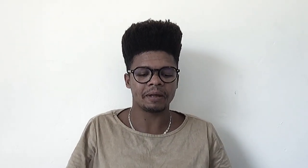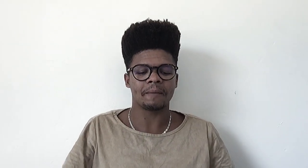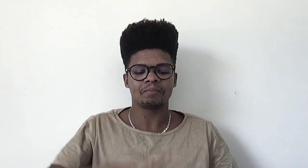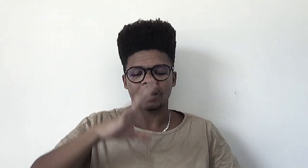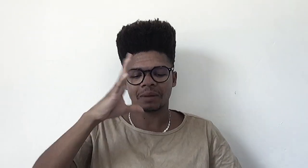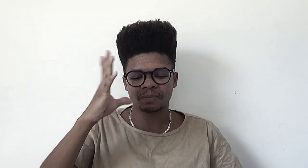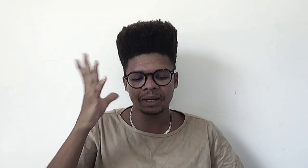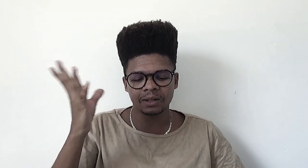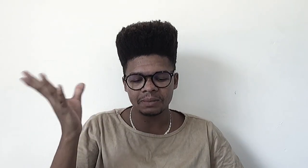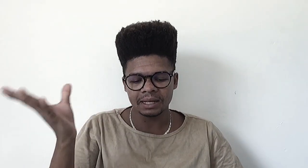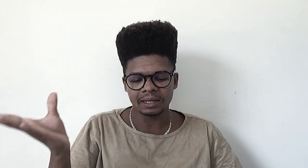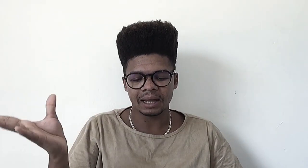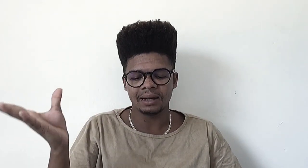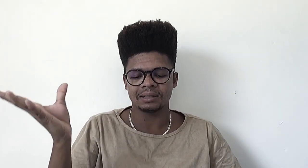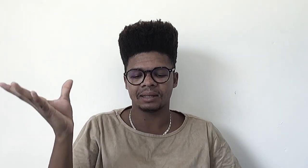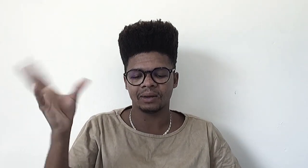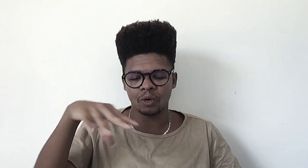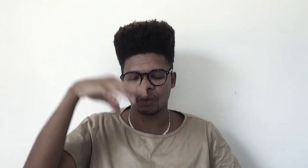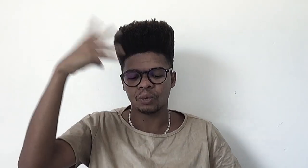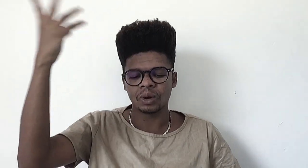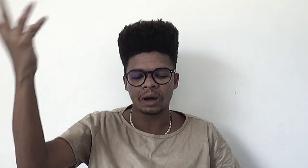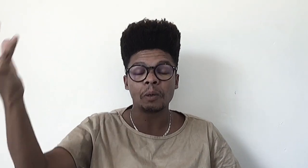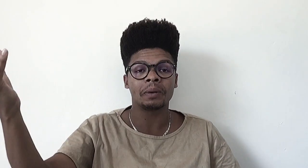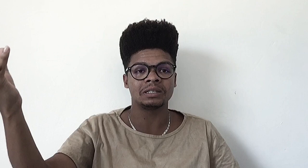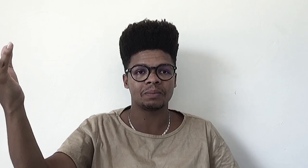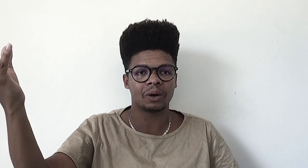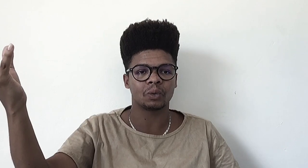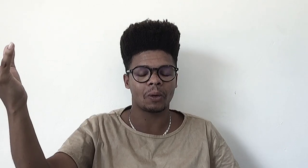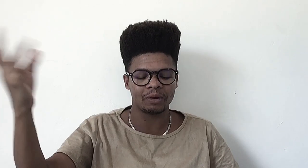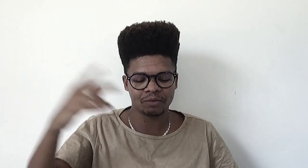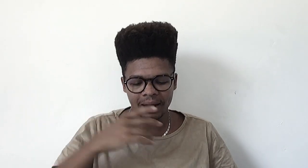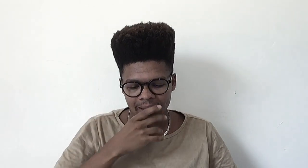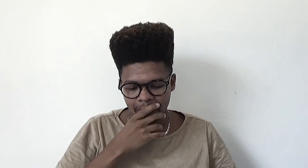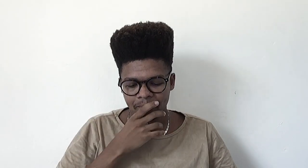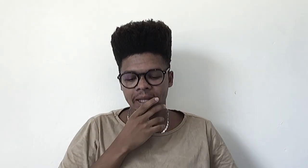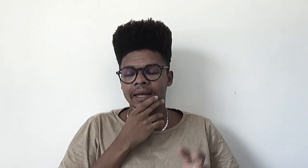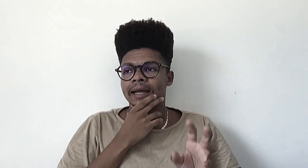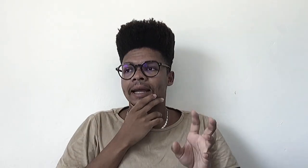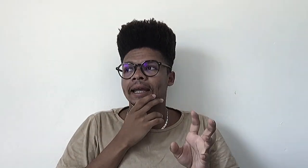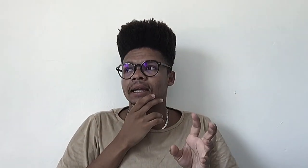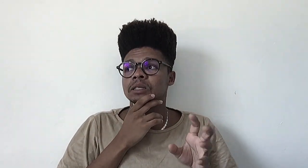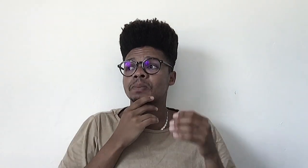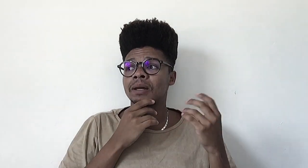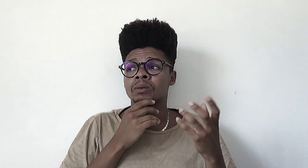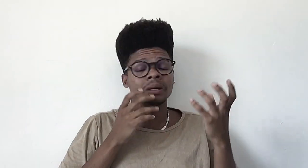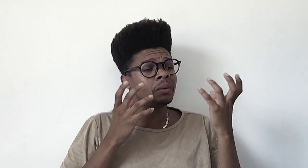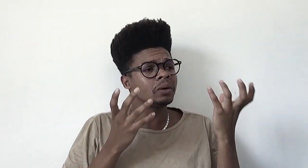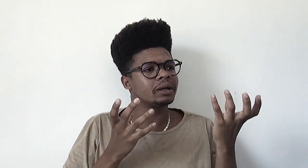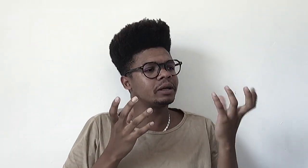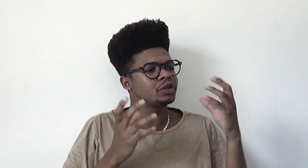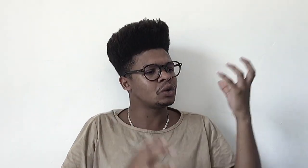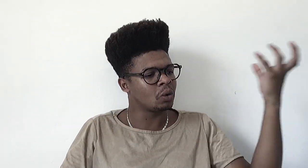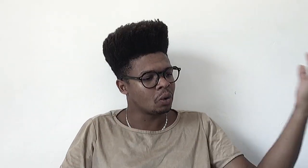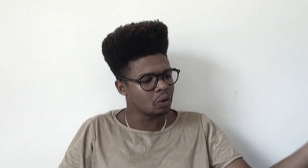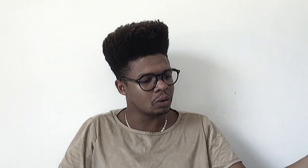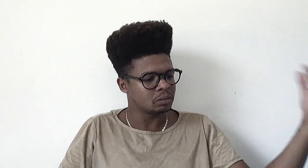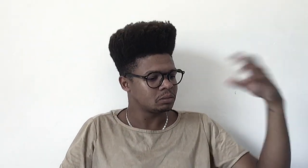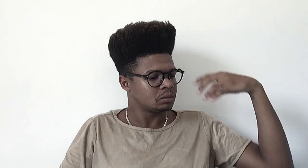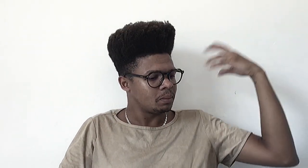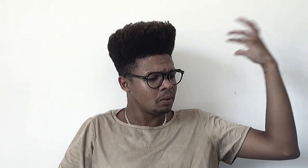Mas pegando a psicanálise, como o campo principal do qual ele fala, se pergunta por que este horror, por